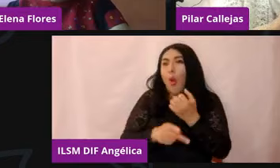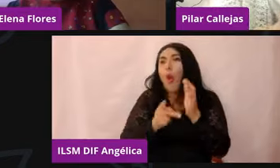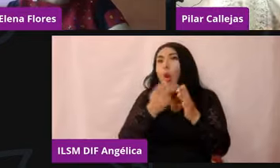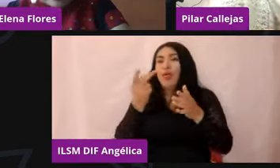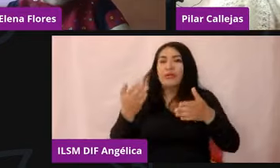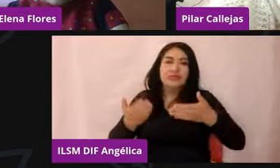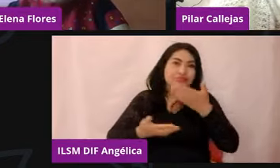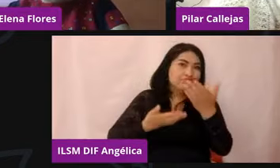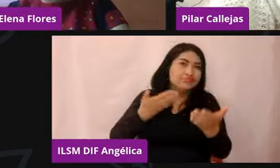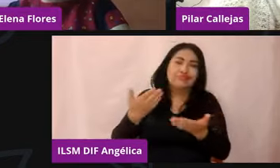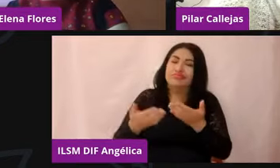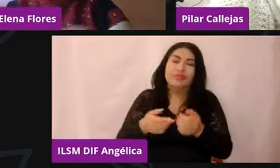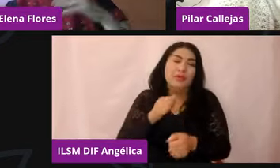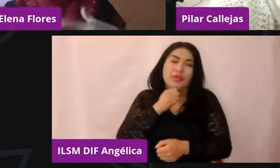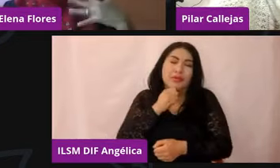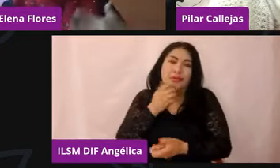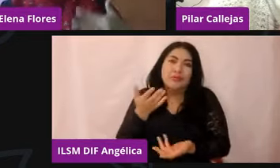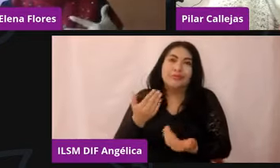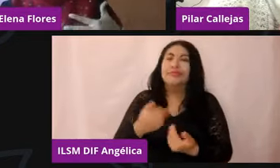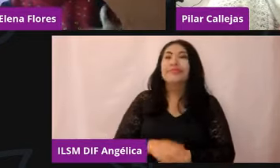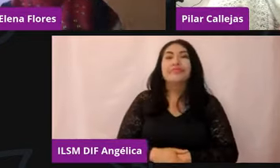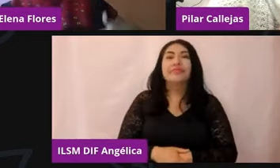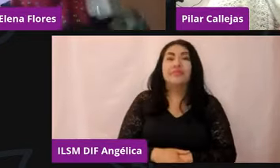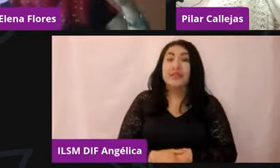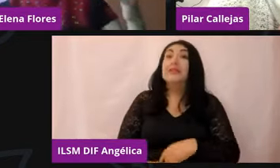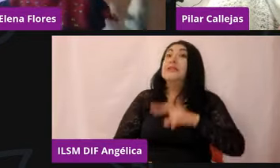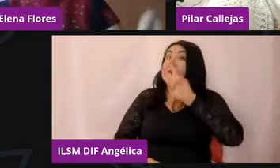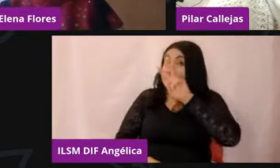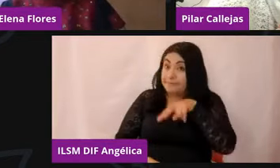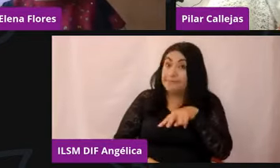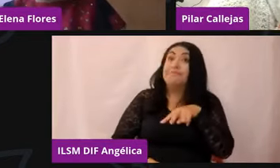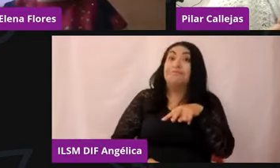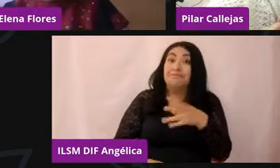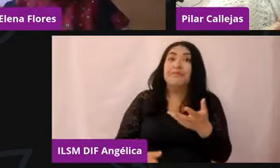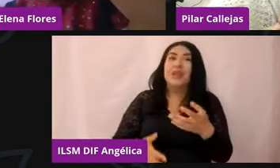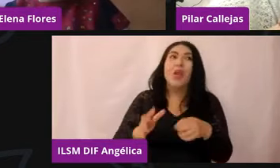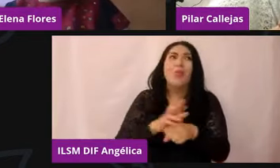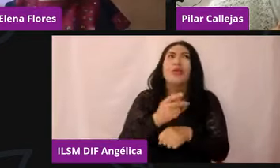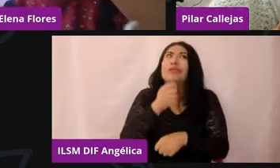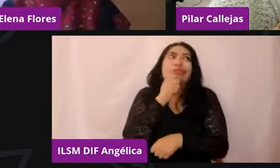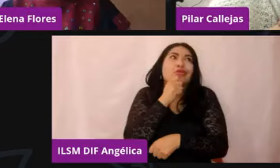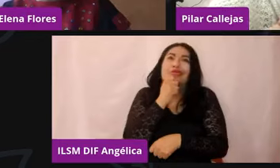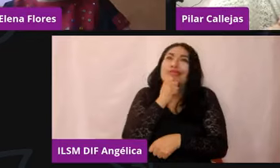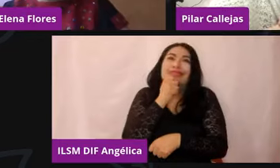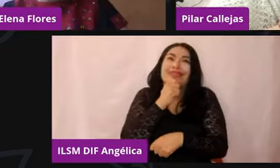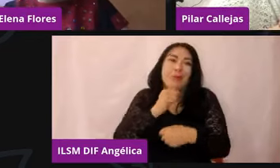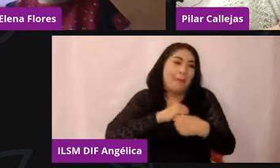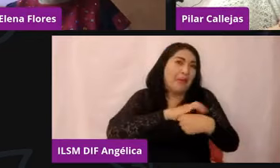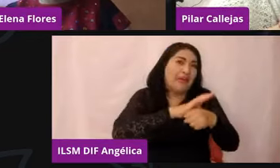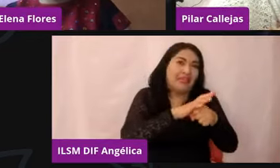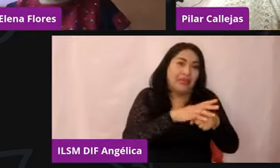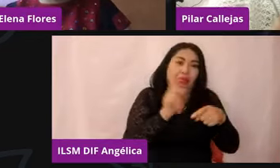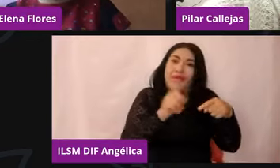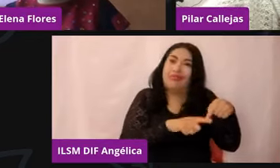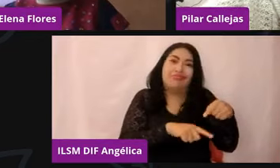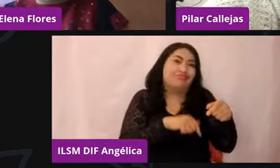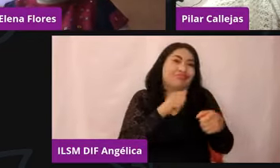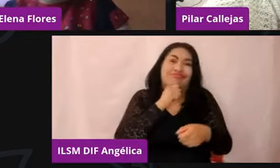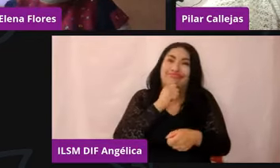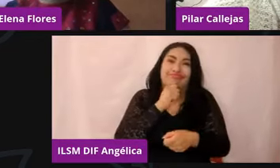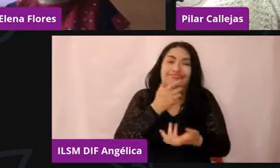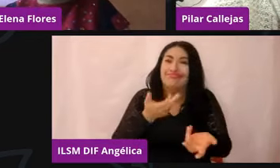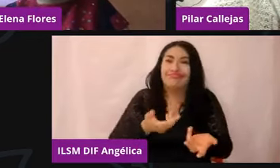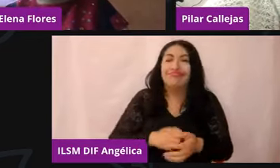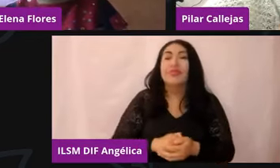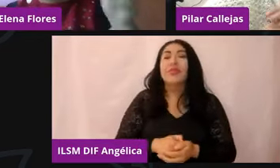real, es real porque todavía no podemos hablar de un post-pandemia. Estamos generando un círculo, me